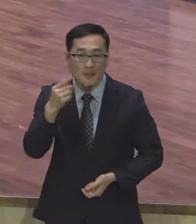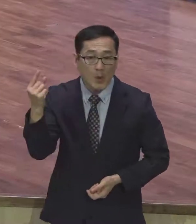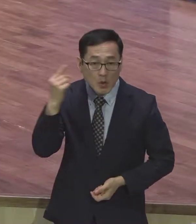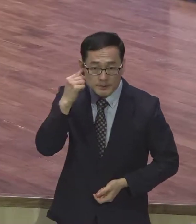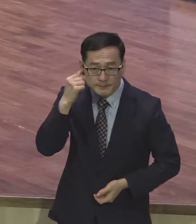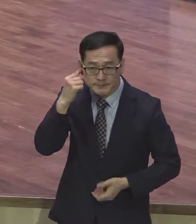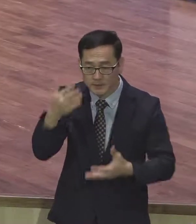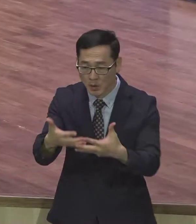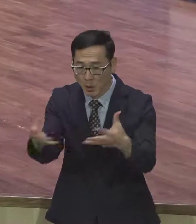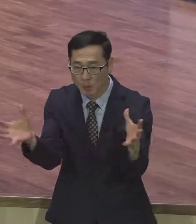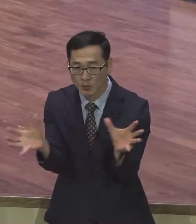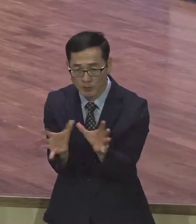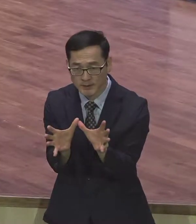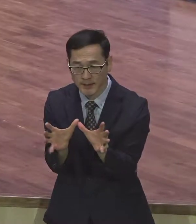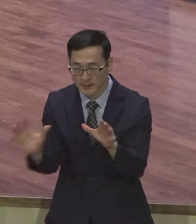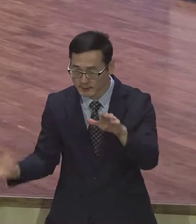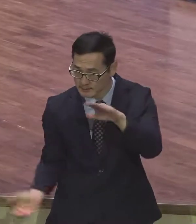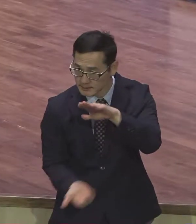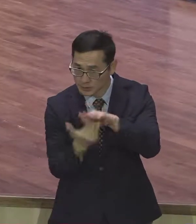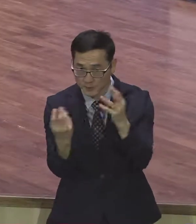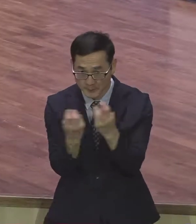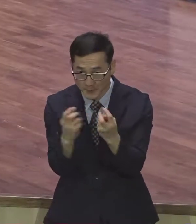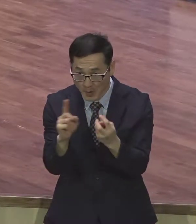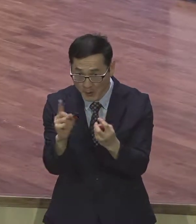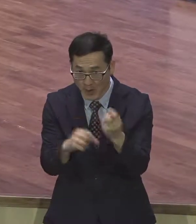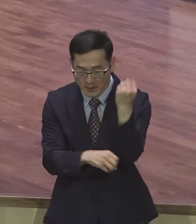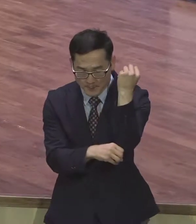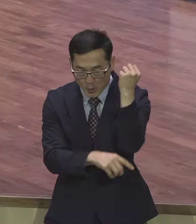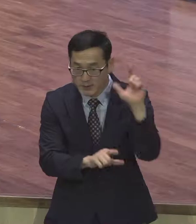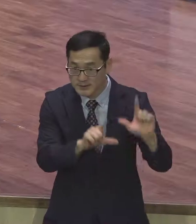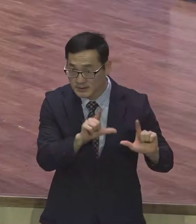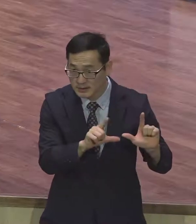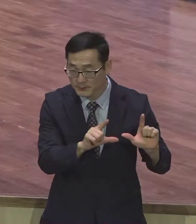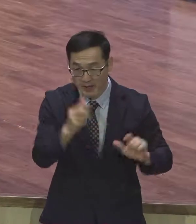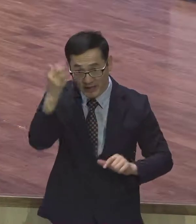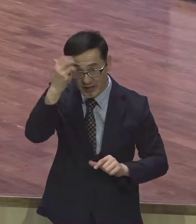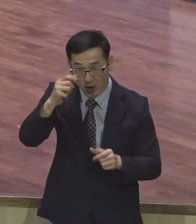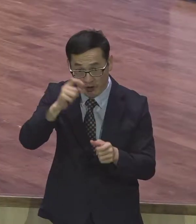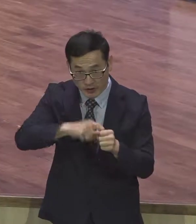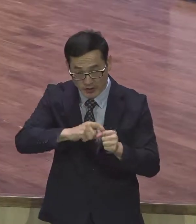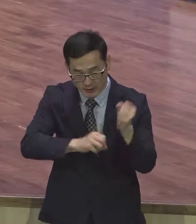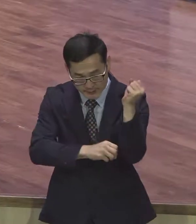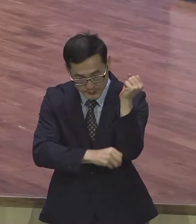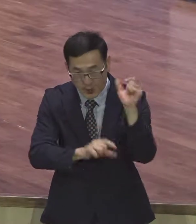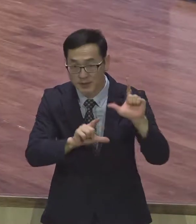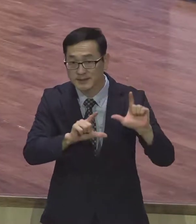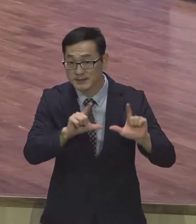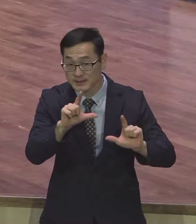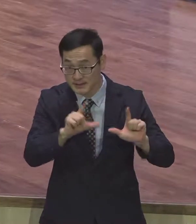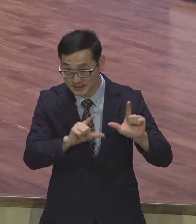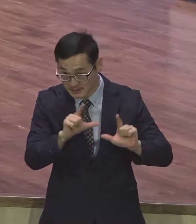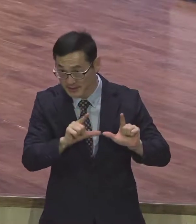있느냐. 그것이 바로 본질. 영적 본질을 바라보면 돼요. 영적 본질. 우리가 주의